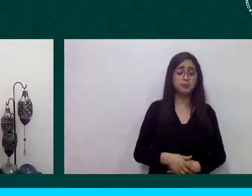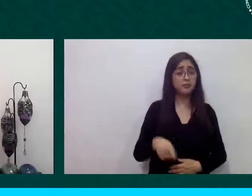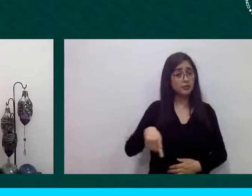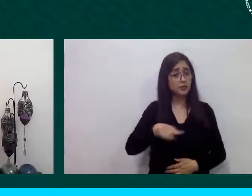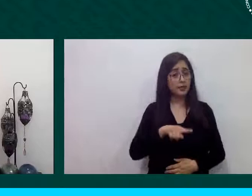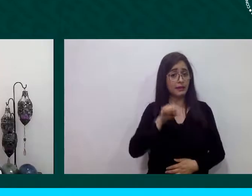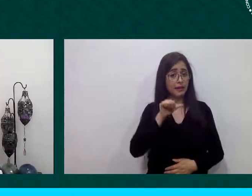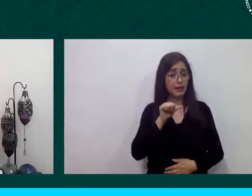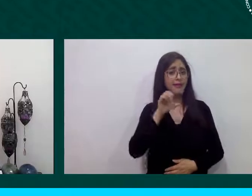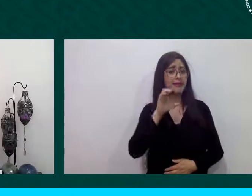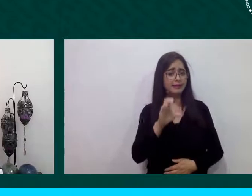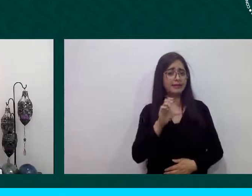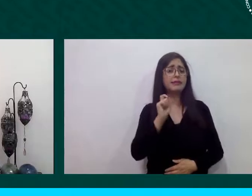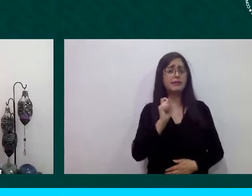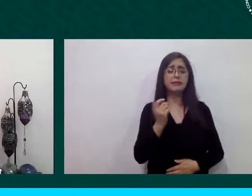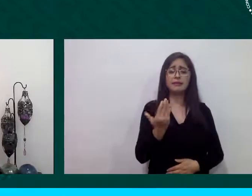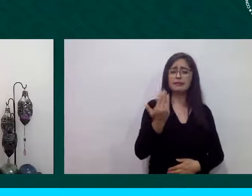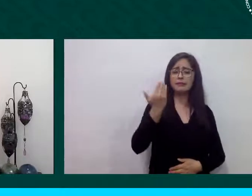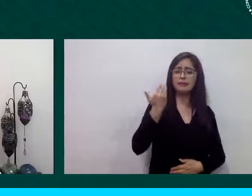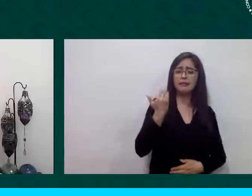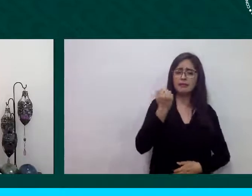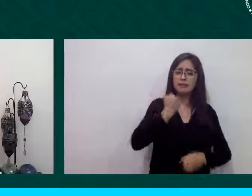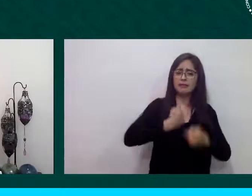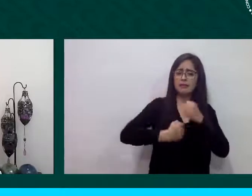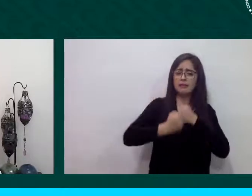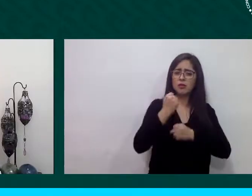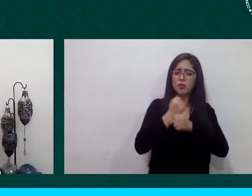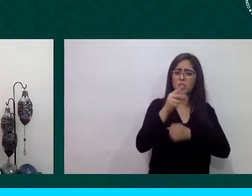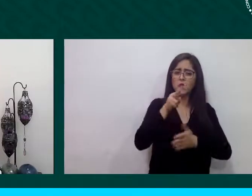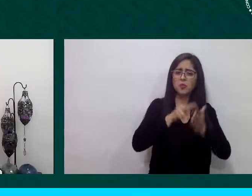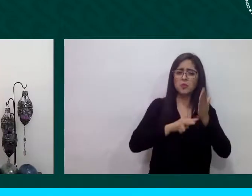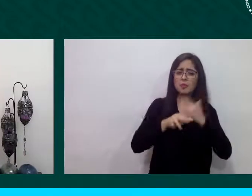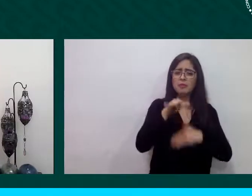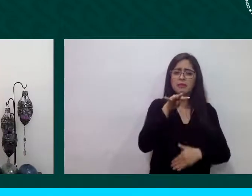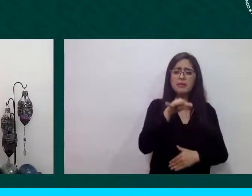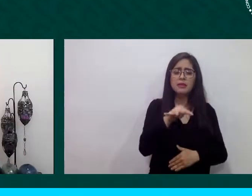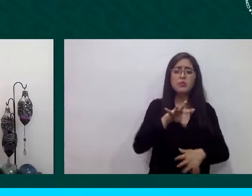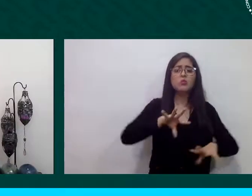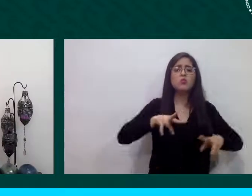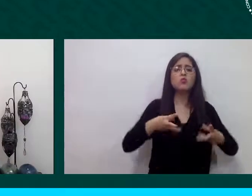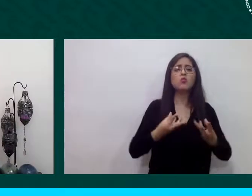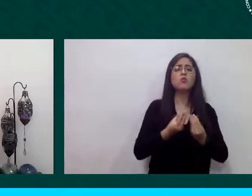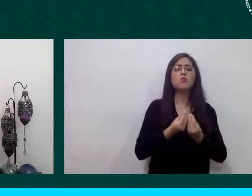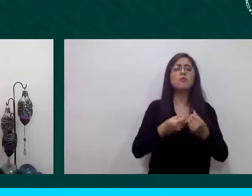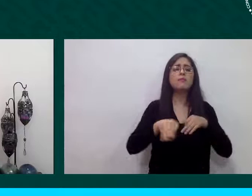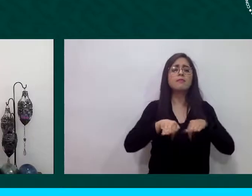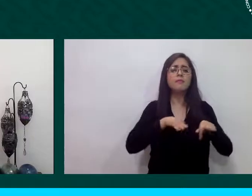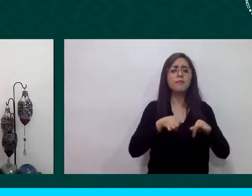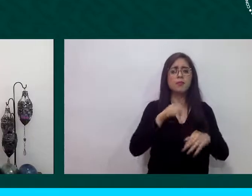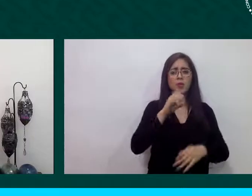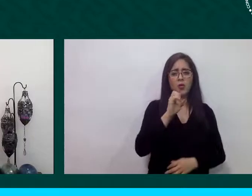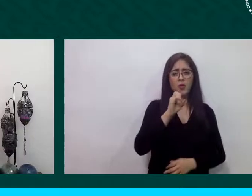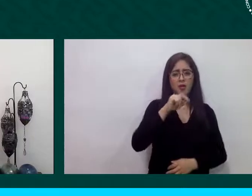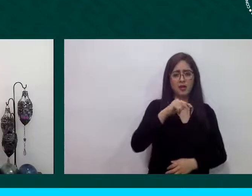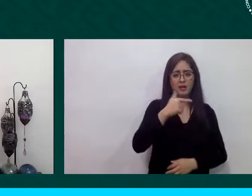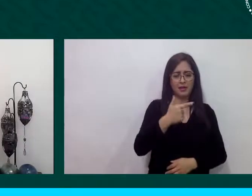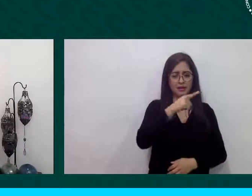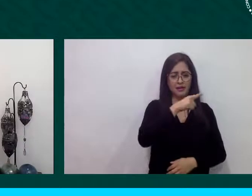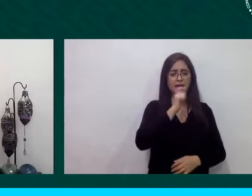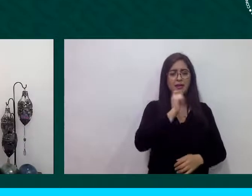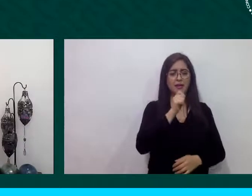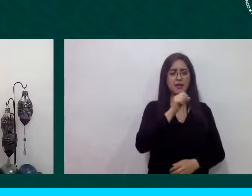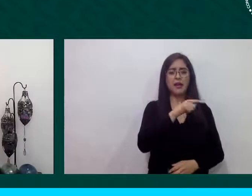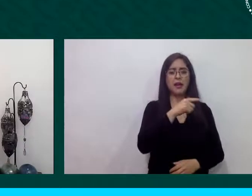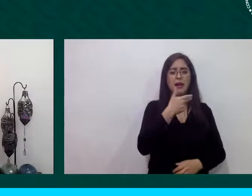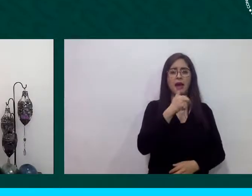trabajamos de la mano con la organización internacional para las migraciones y as movilidad resultado de ese